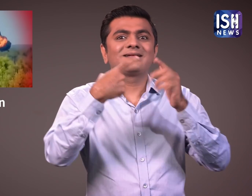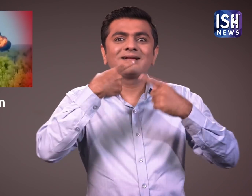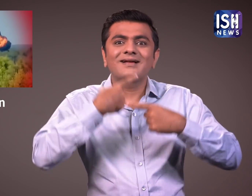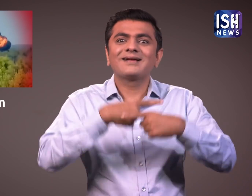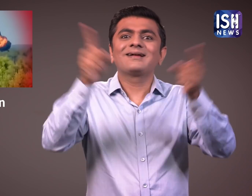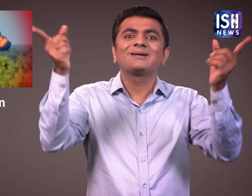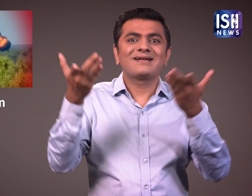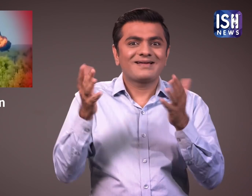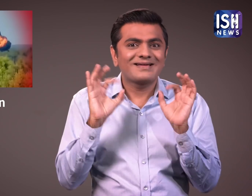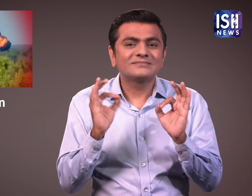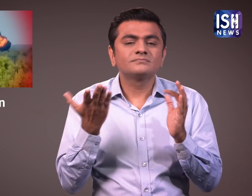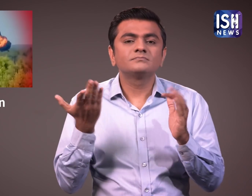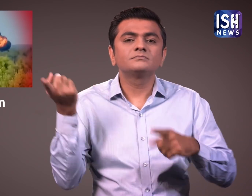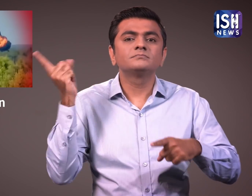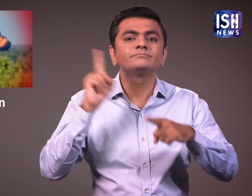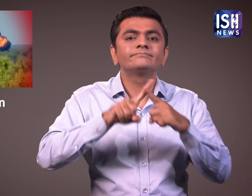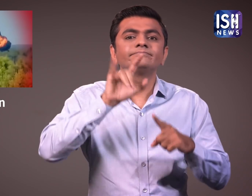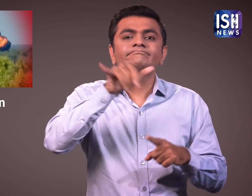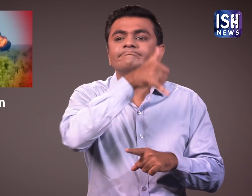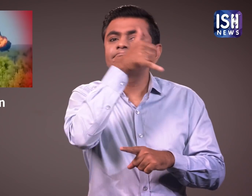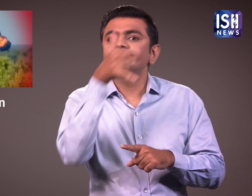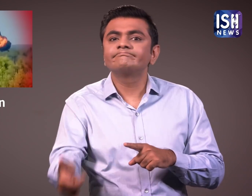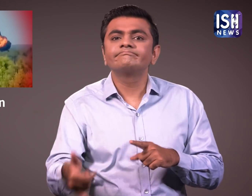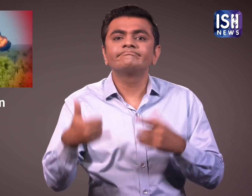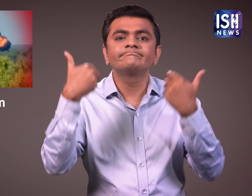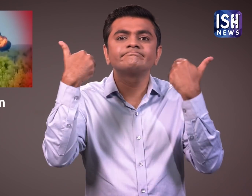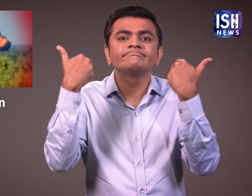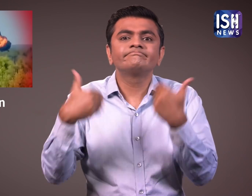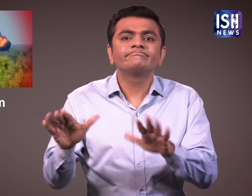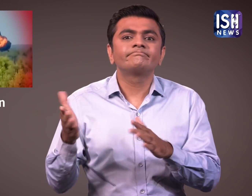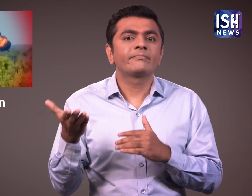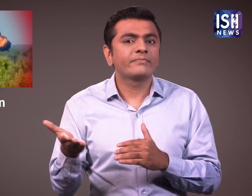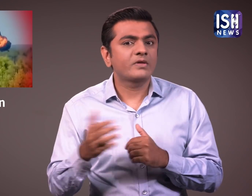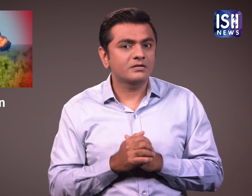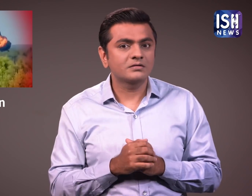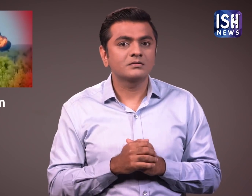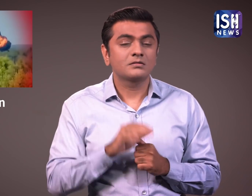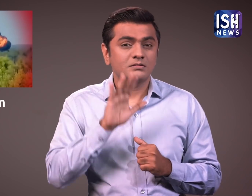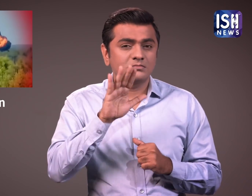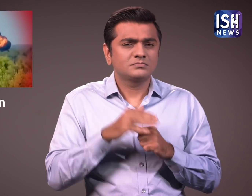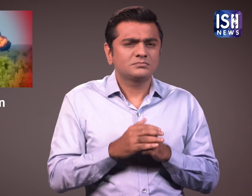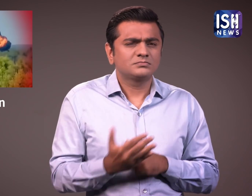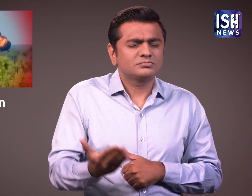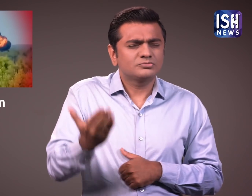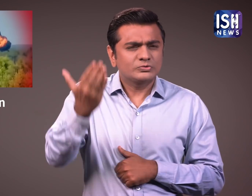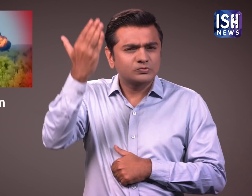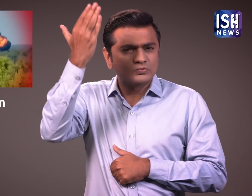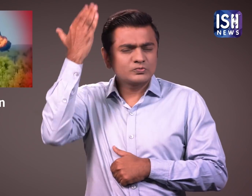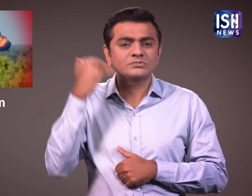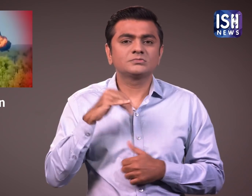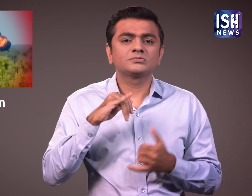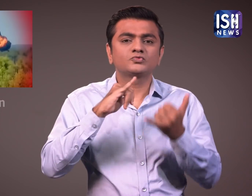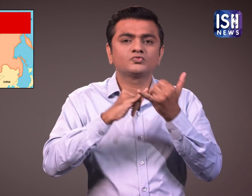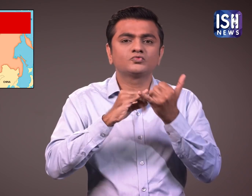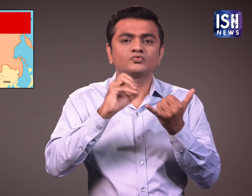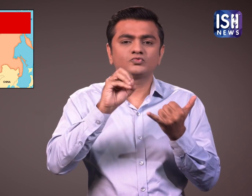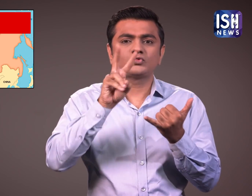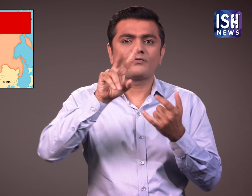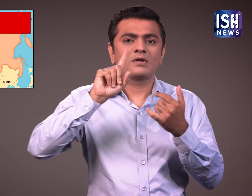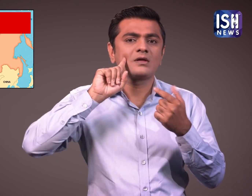प्रदर्शित किया जाता। दुर्भाग्य से उडान दुरगटना ग्रस्थ हो गई। बहुत समय पहले सौवियट संग